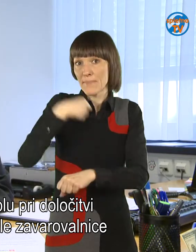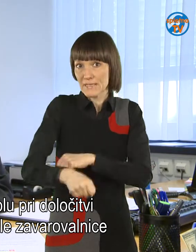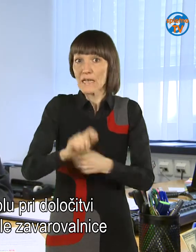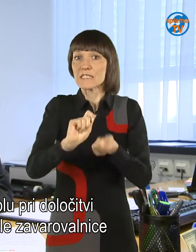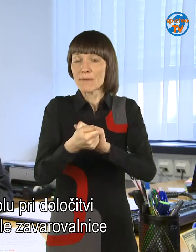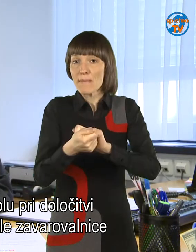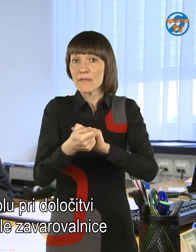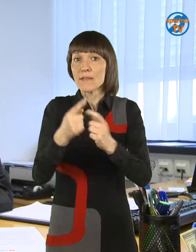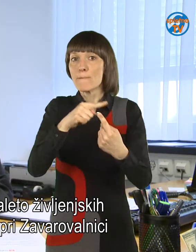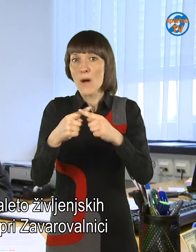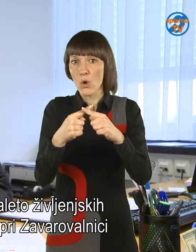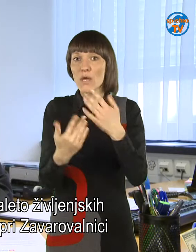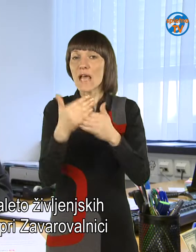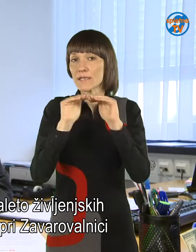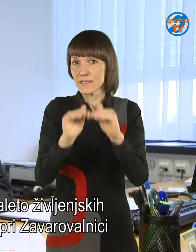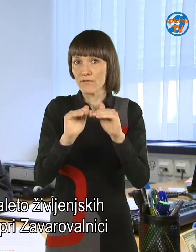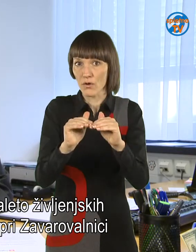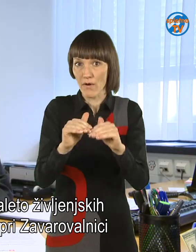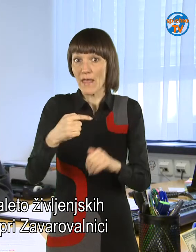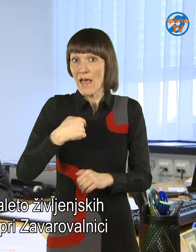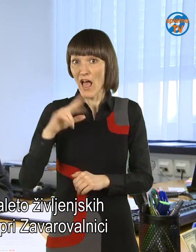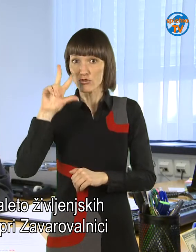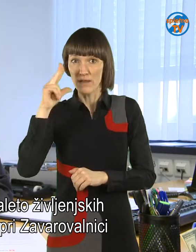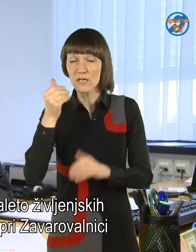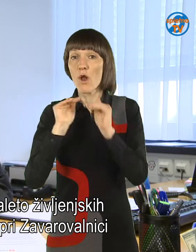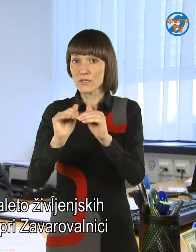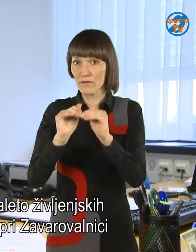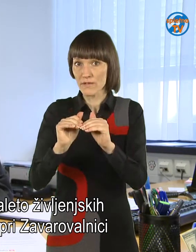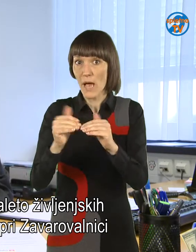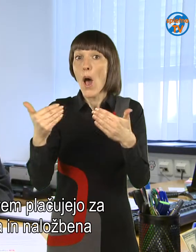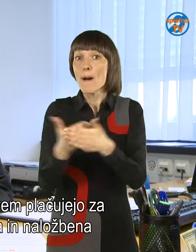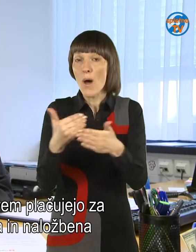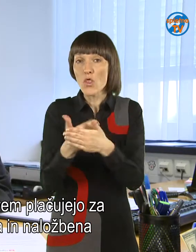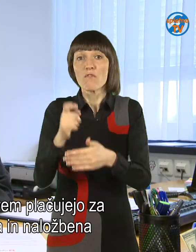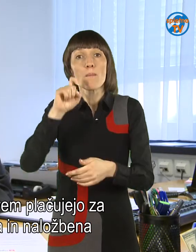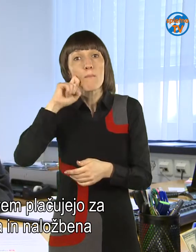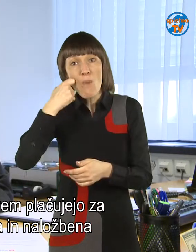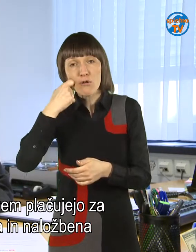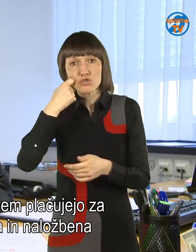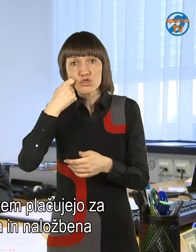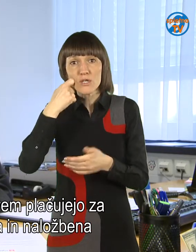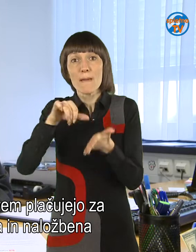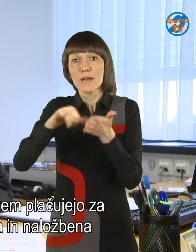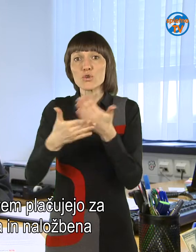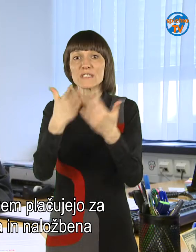leto življenski zavarovanj. Tako da pri nam v zavarovanjici tri glav v poprečost ponove moški plačujejo za klasična